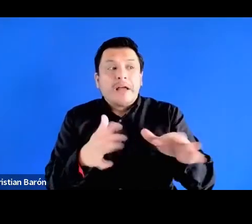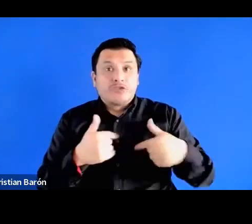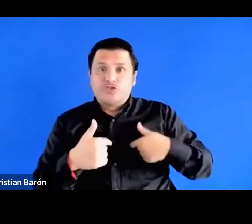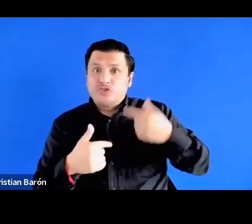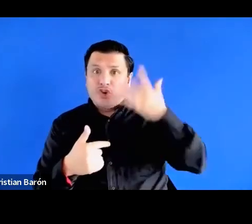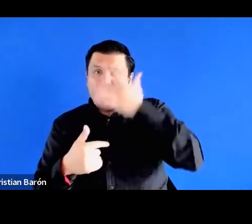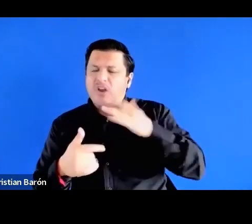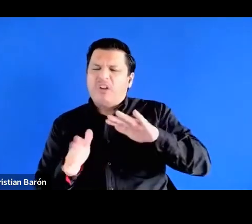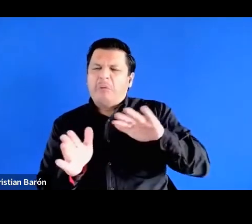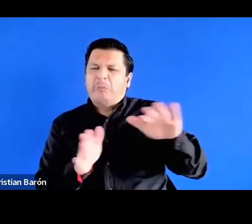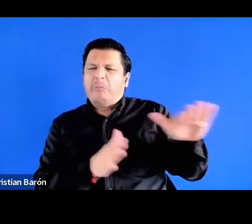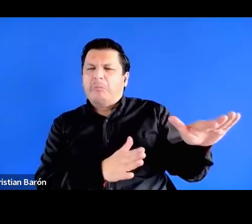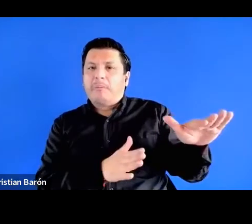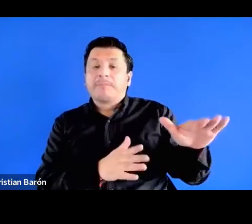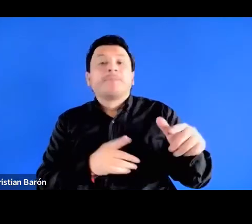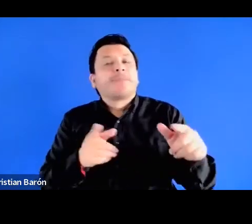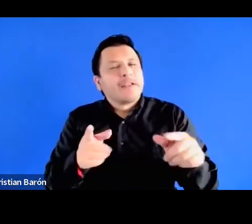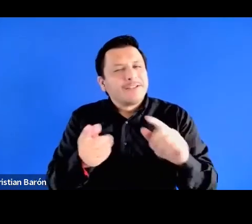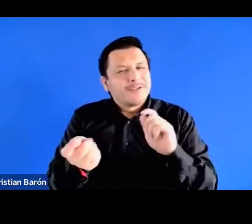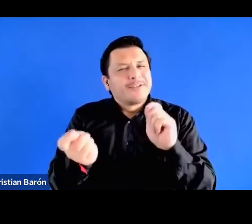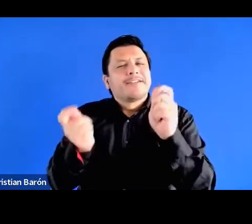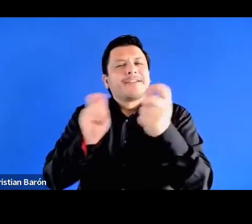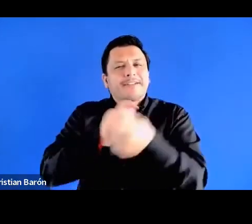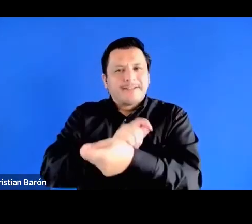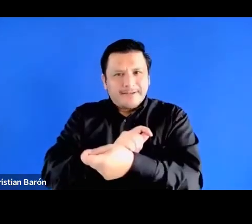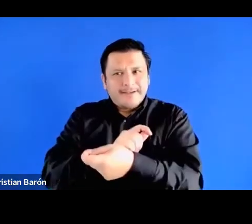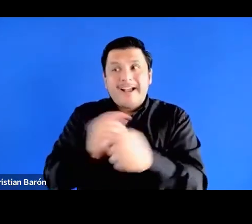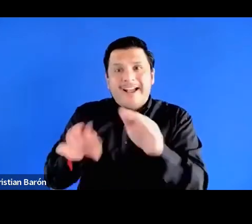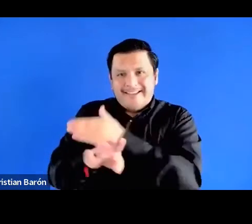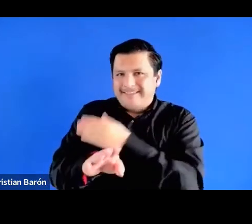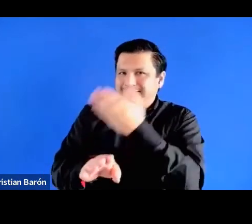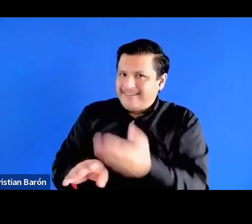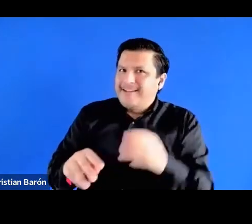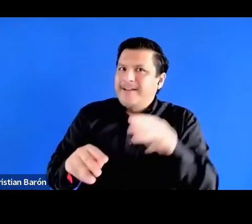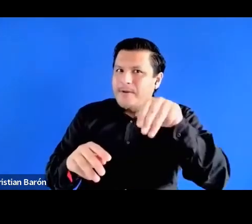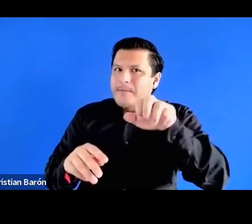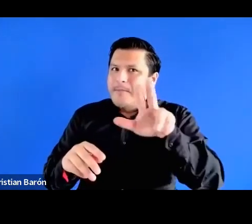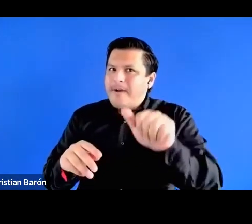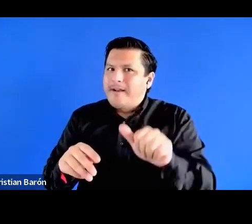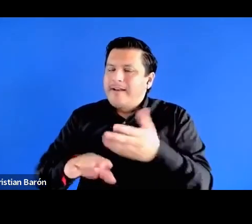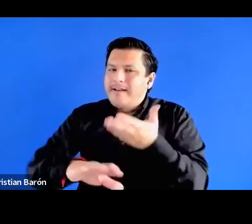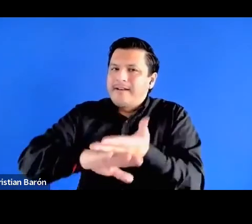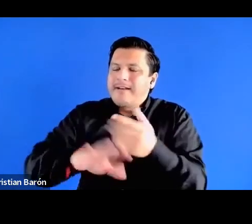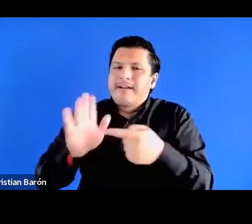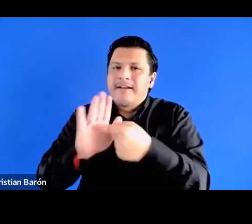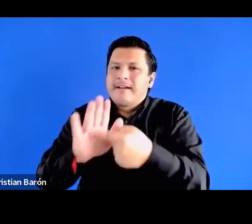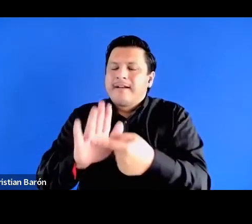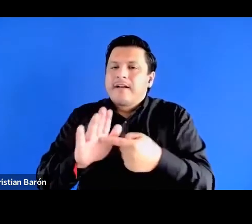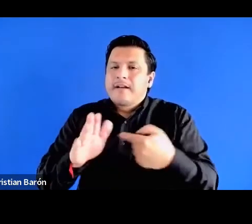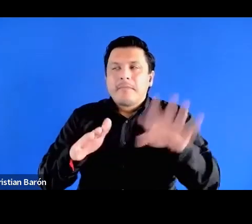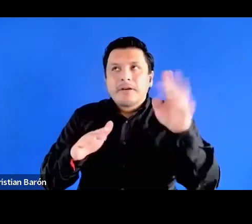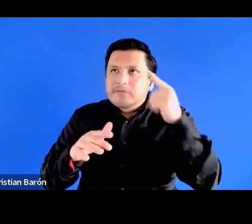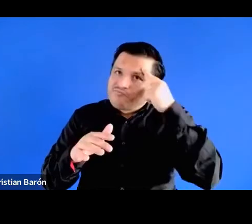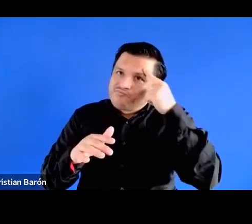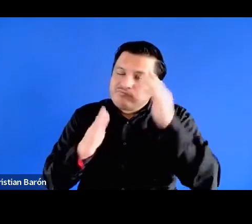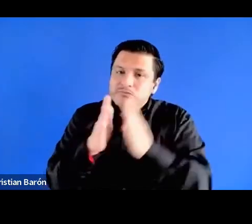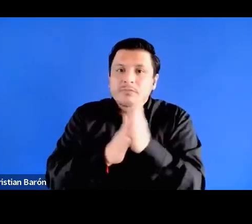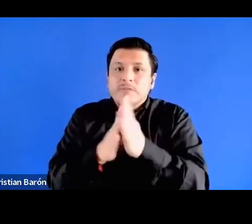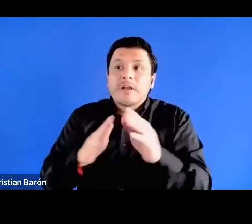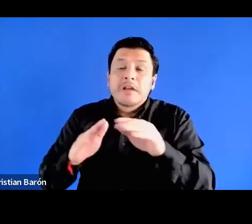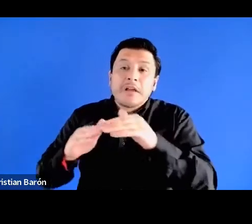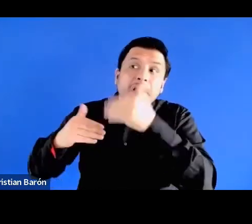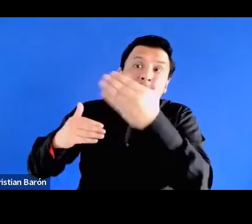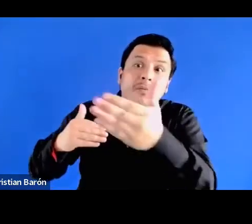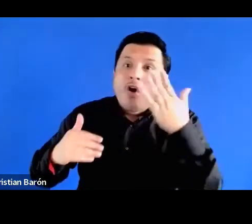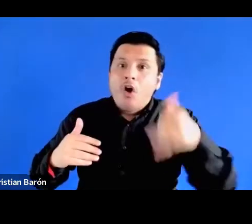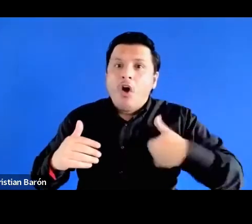esto cambia y esto esto es lo más interesante que Mara Mara presenta y es la parte más esperanzadora en las generaciones más jóvenes